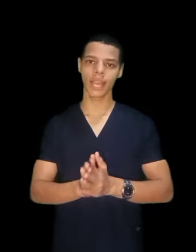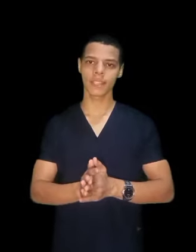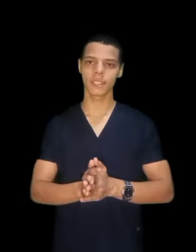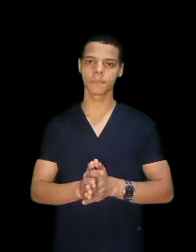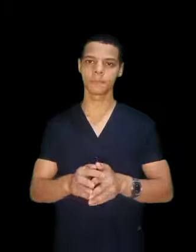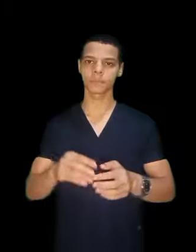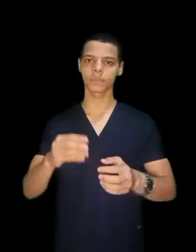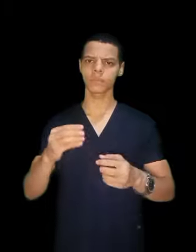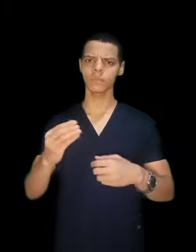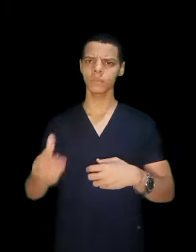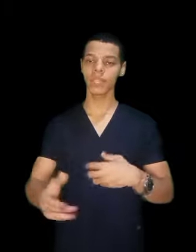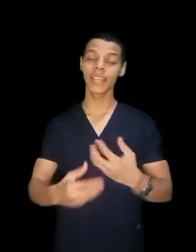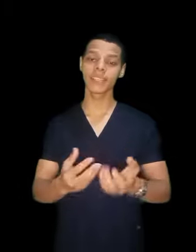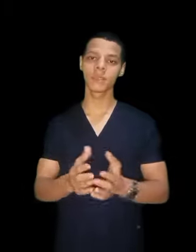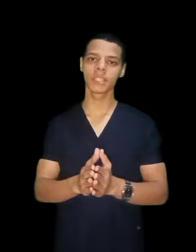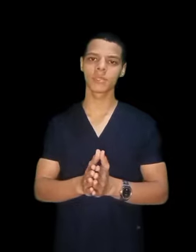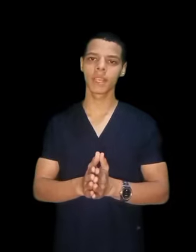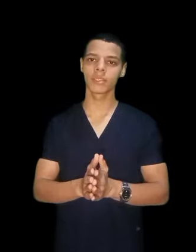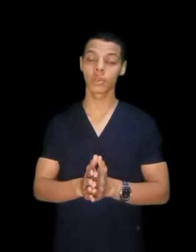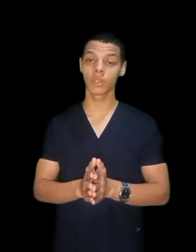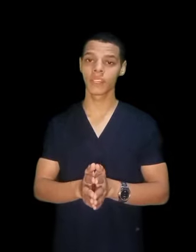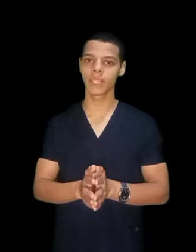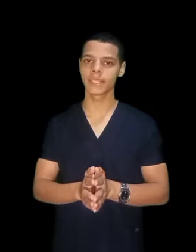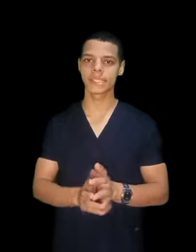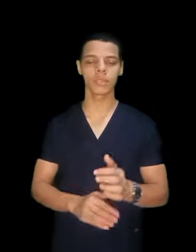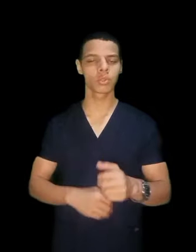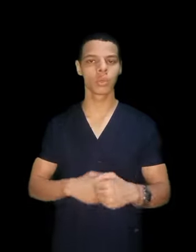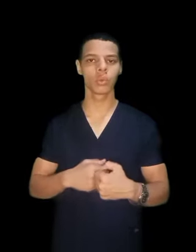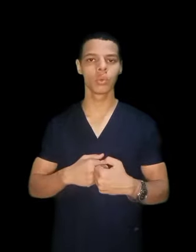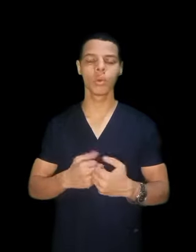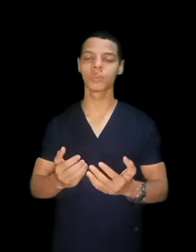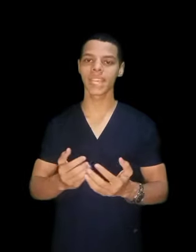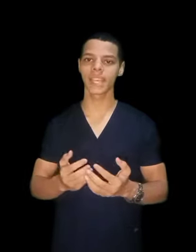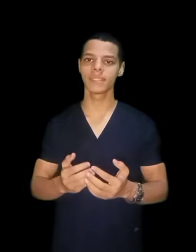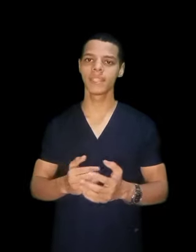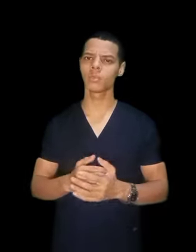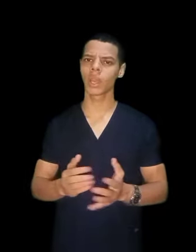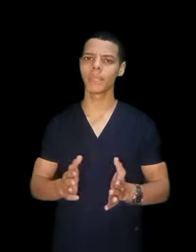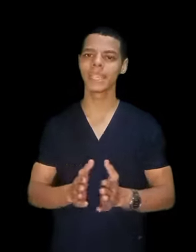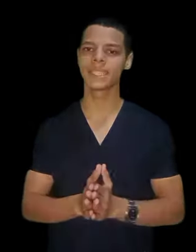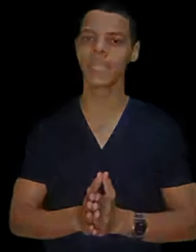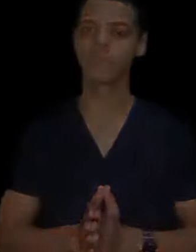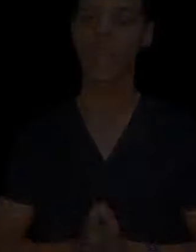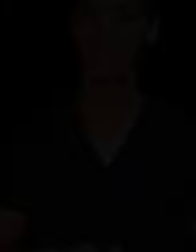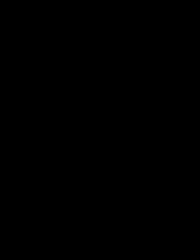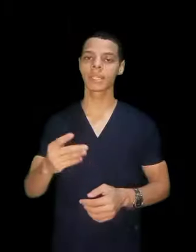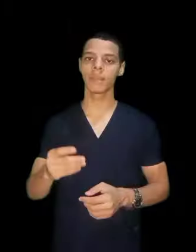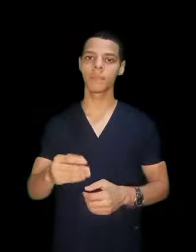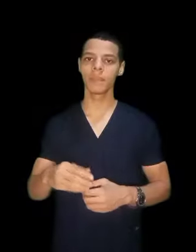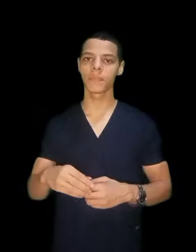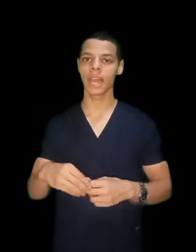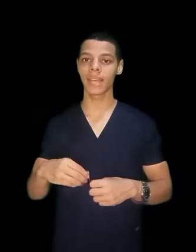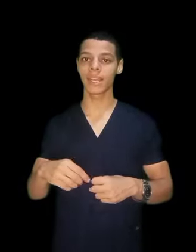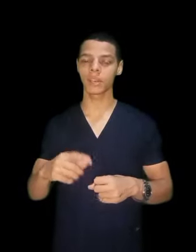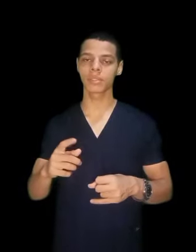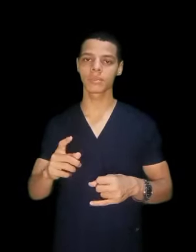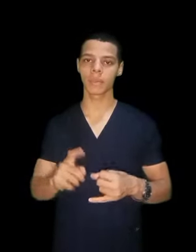هكذا ده كده بالنسبة لشغل فني الاسنان وشغله مرتع جدا مجميل جدا يبقى تكلم لبناء على قسم